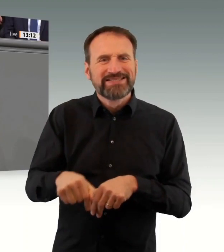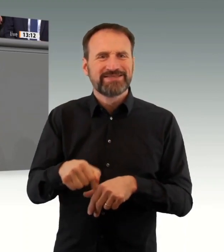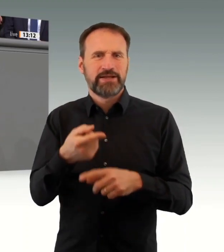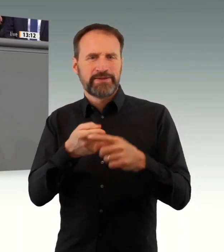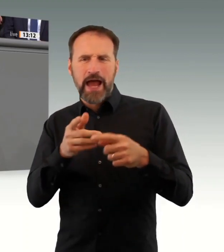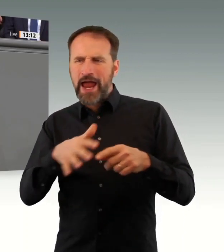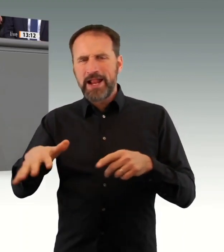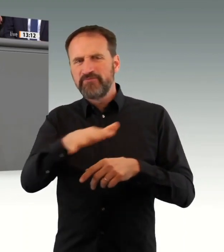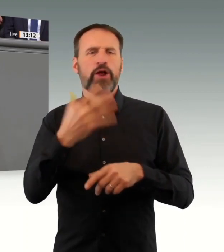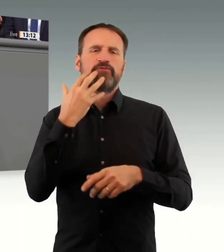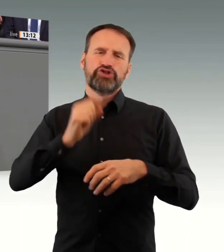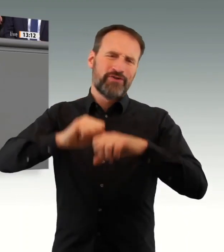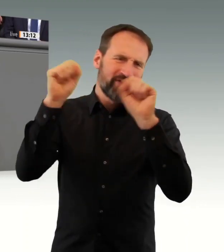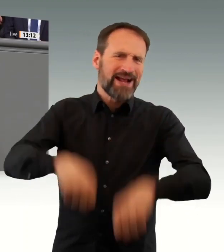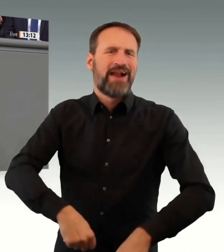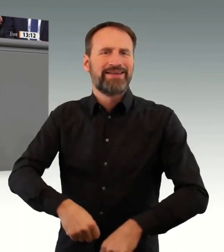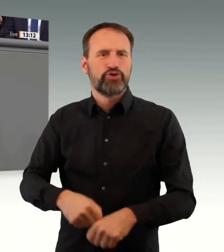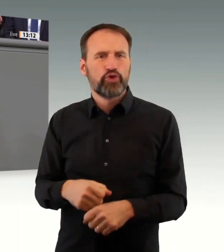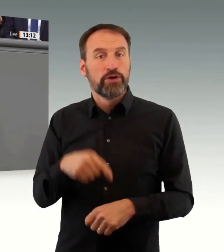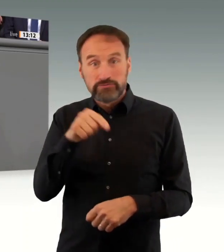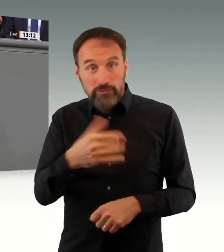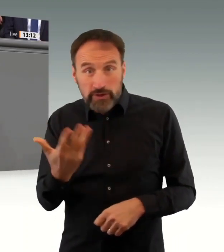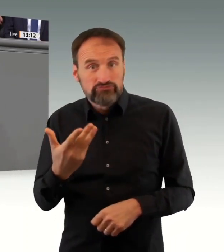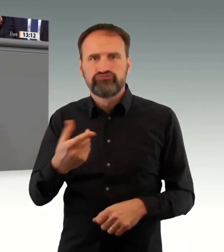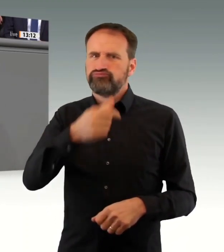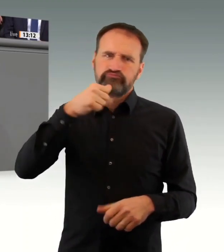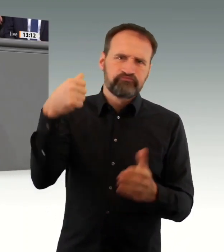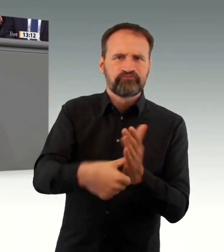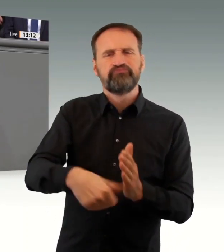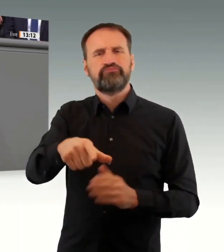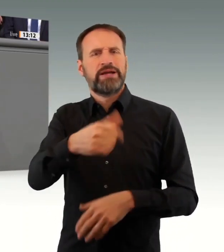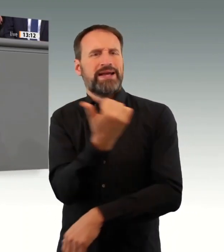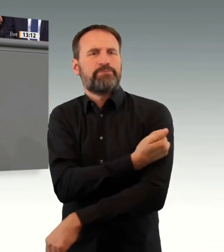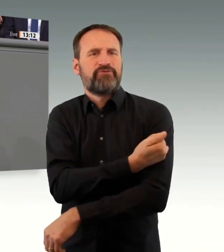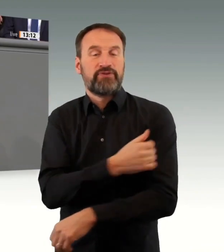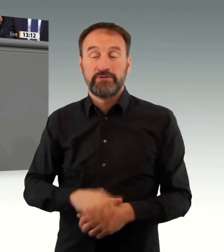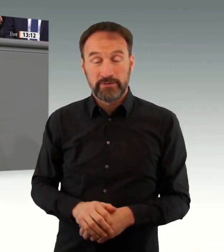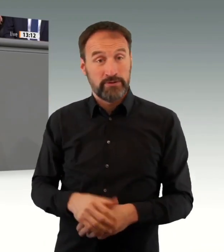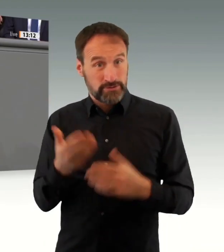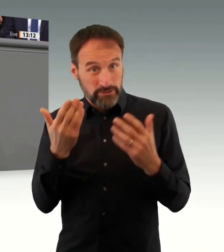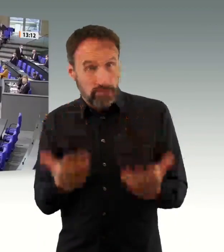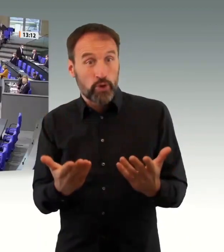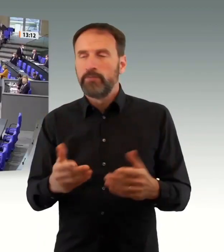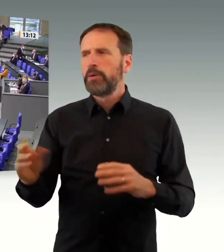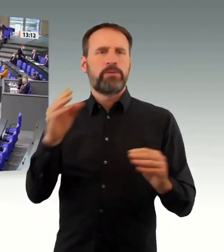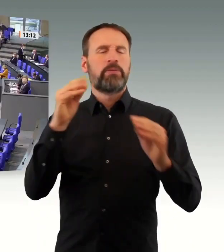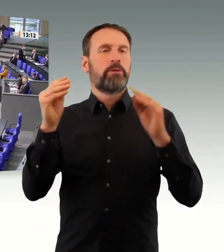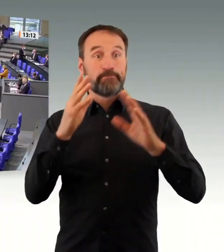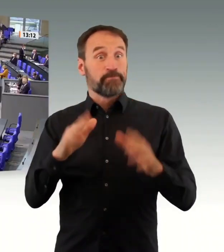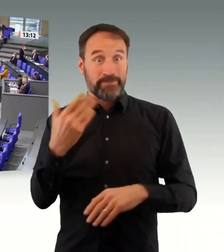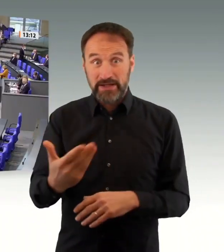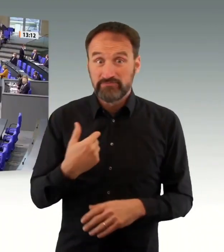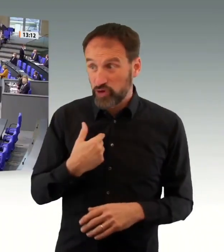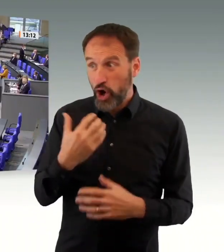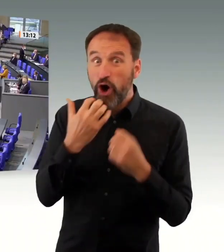dieses Gesetz stoppen. Ansonsten werden die Politiker die Verantwortung eines Tages auf Sie abwälzen